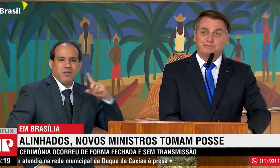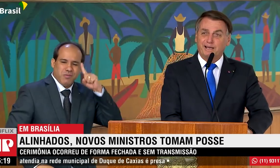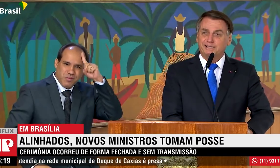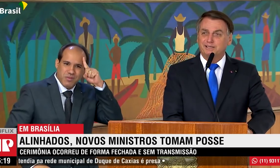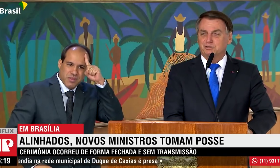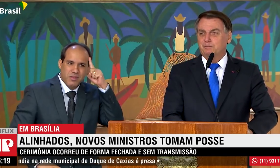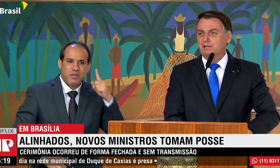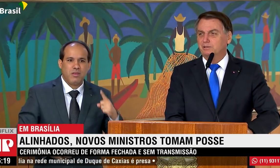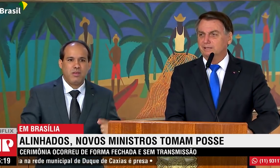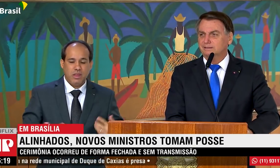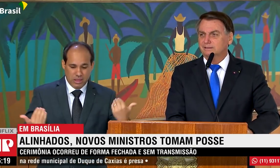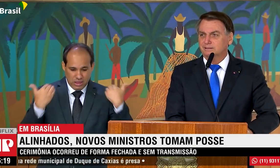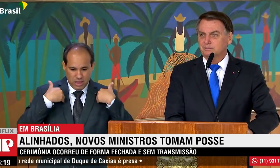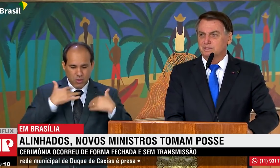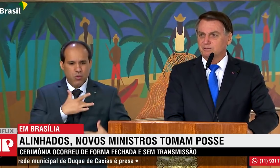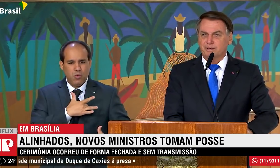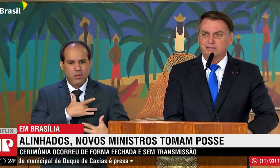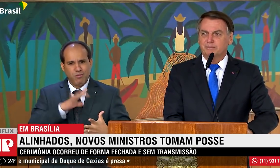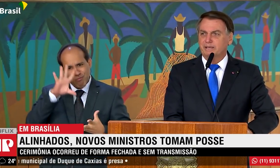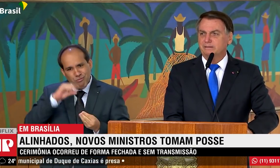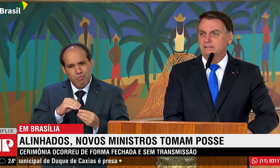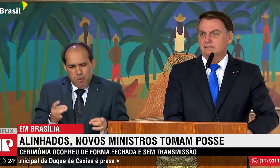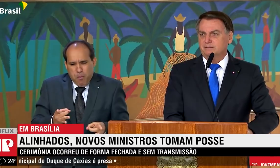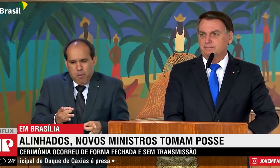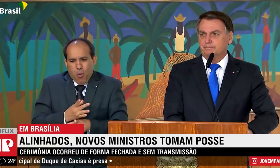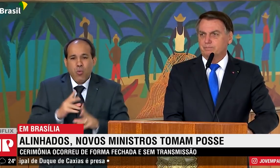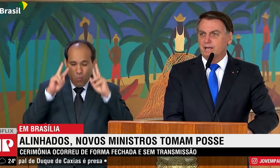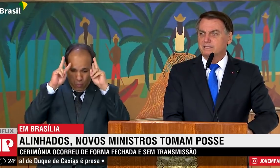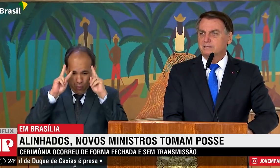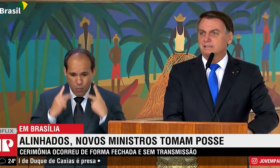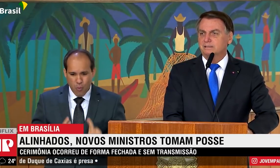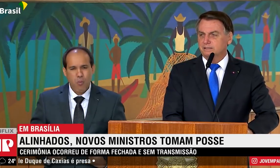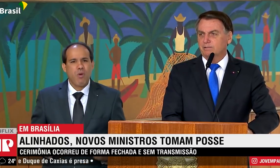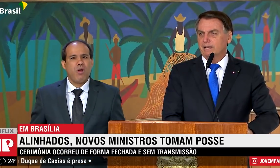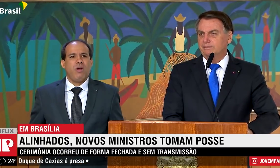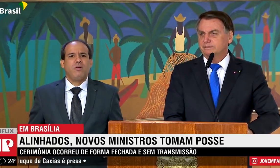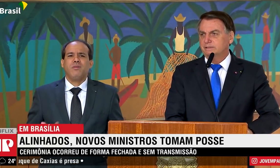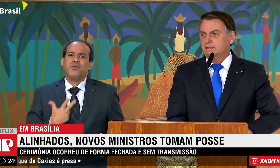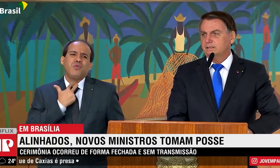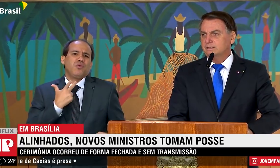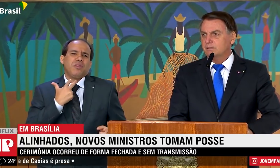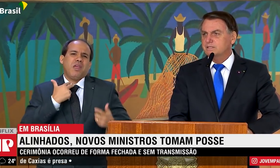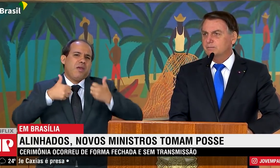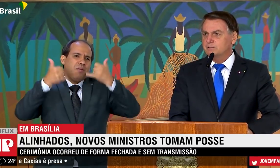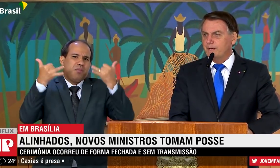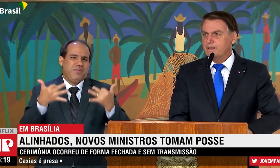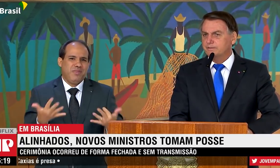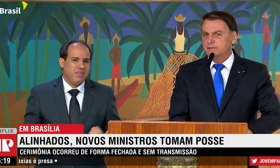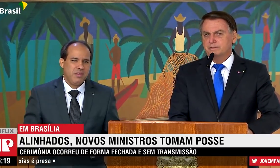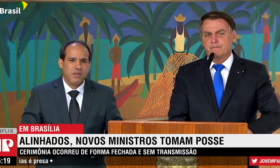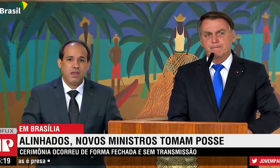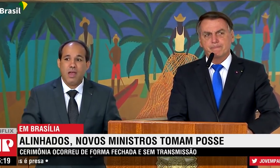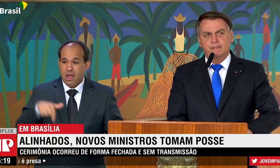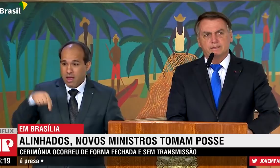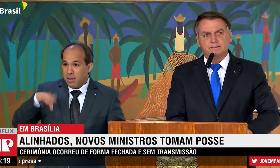O presidente Jair Bolsonaro disse que o principal objetivo é proporcionar dias melhores aos brasileiros. Então estamos bem